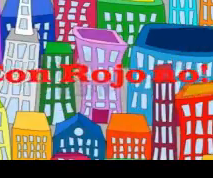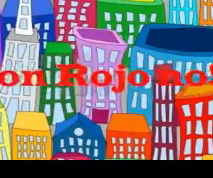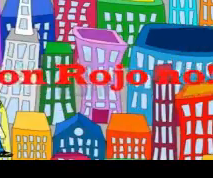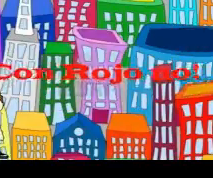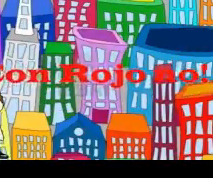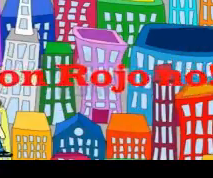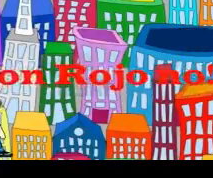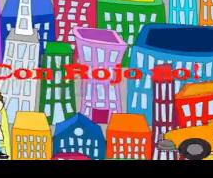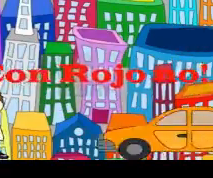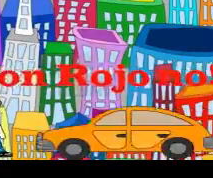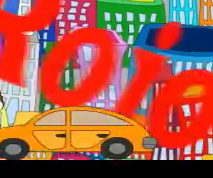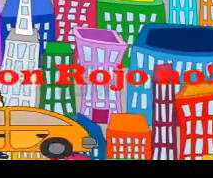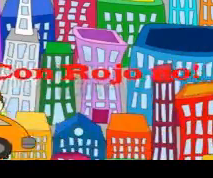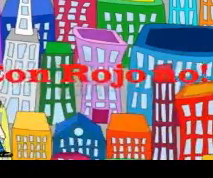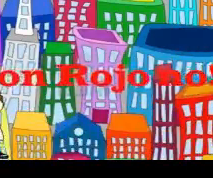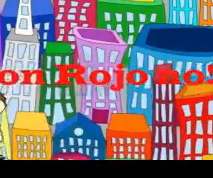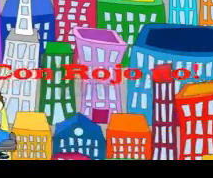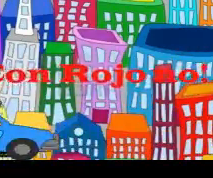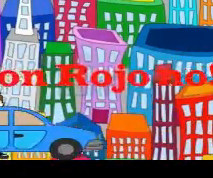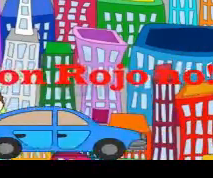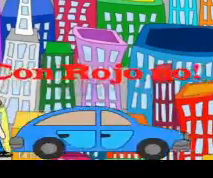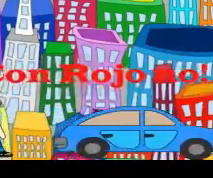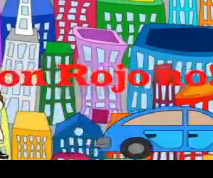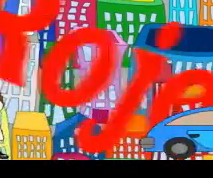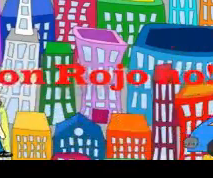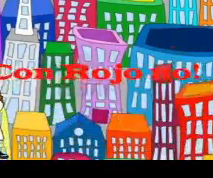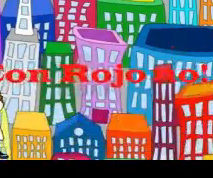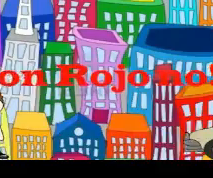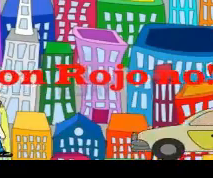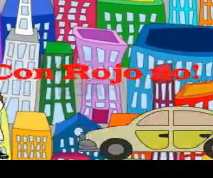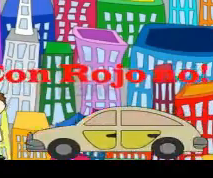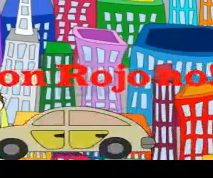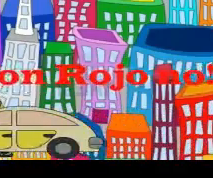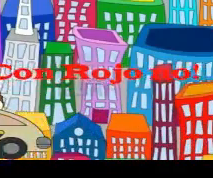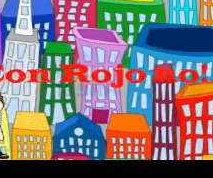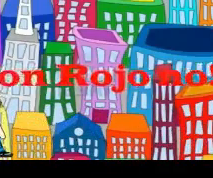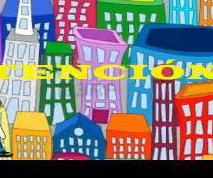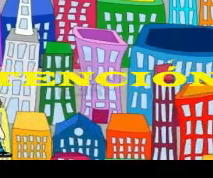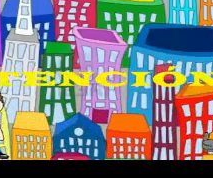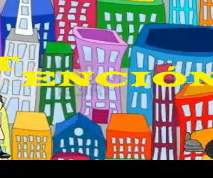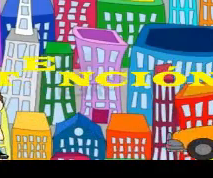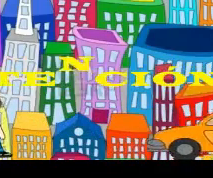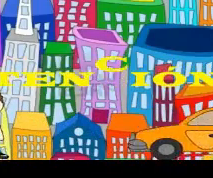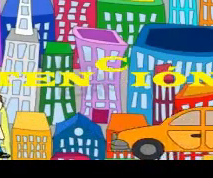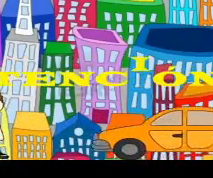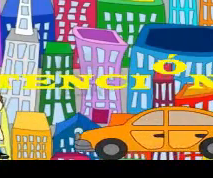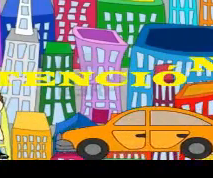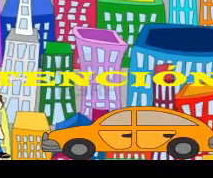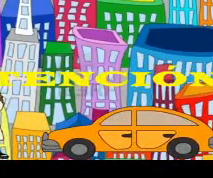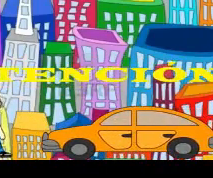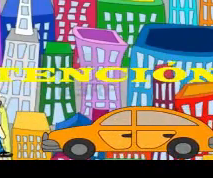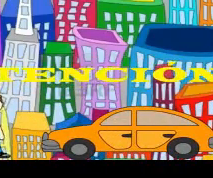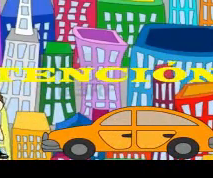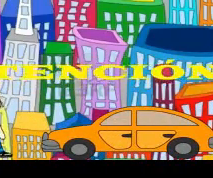Con rojo no pasarás, no, no, no, no, no, no. Con amarillo presta atención,